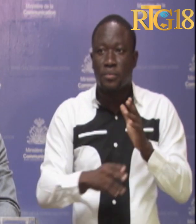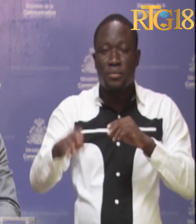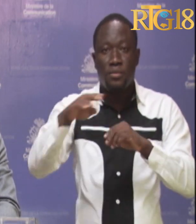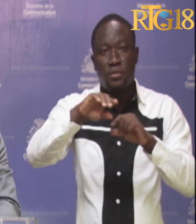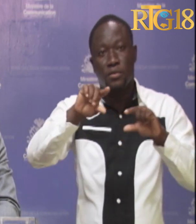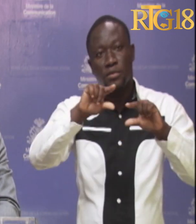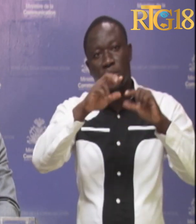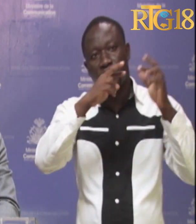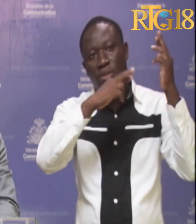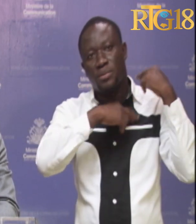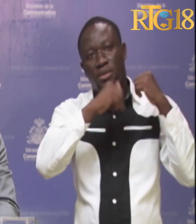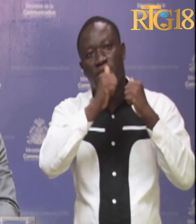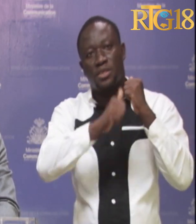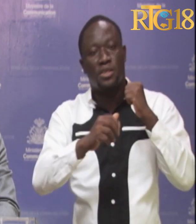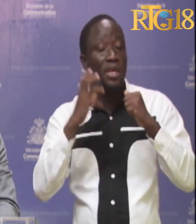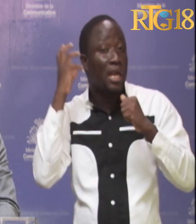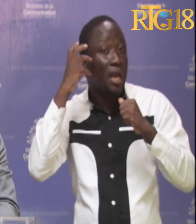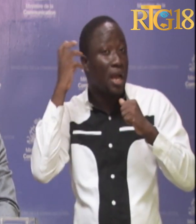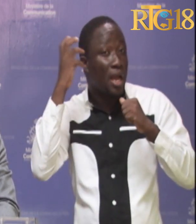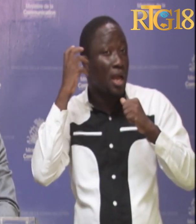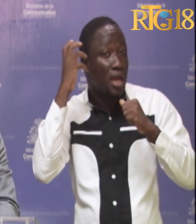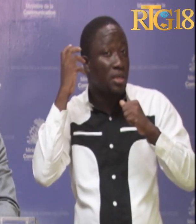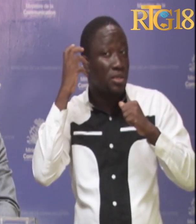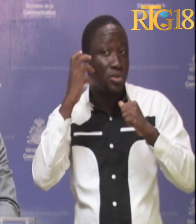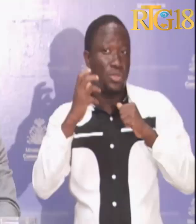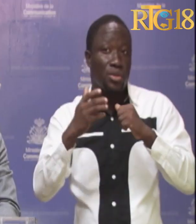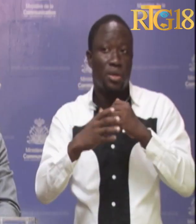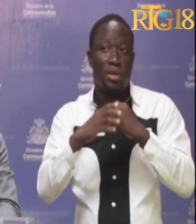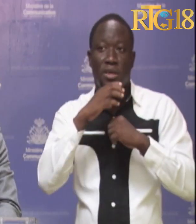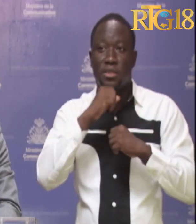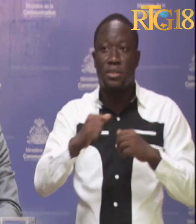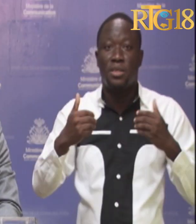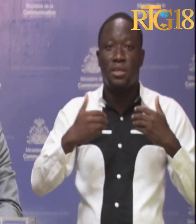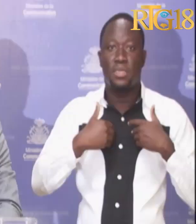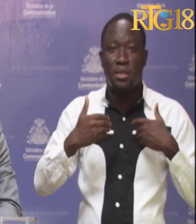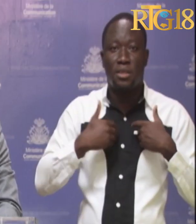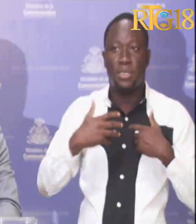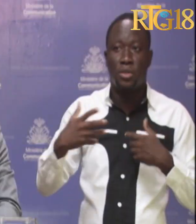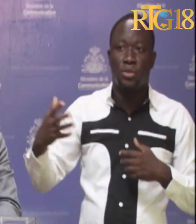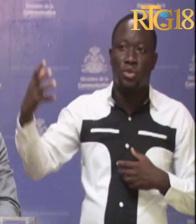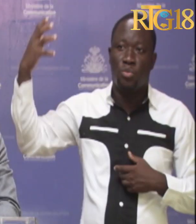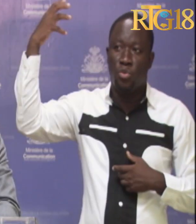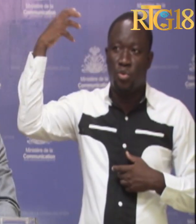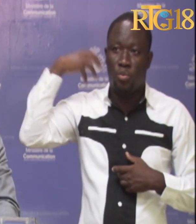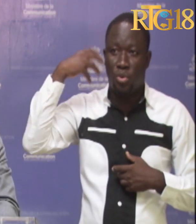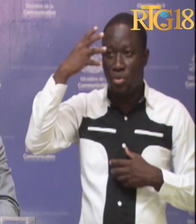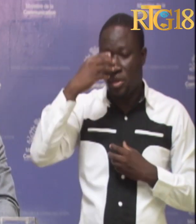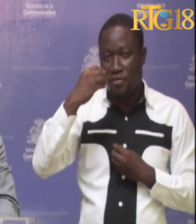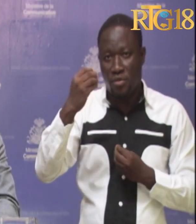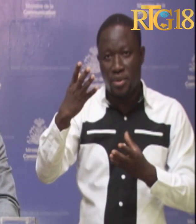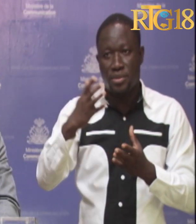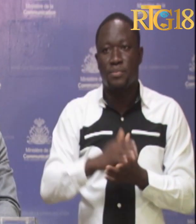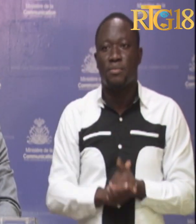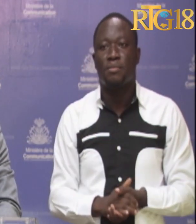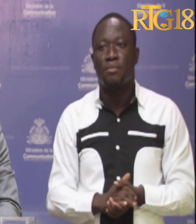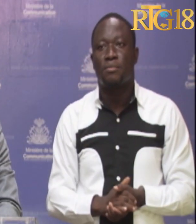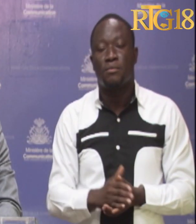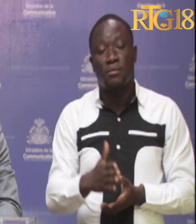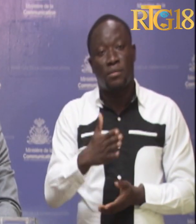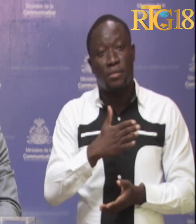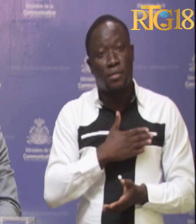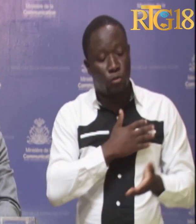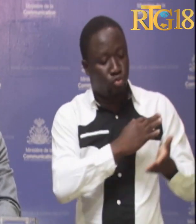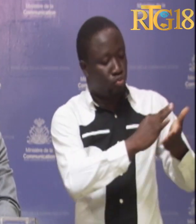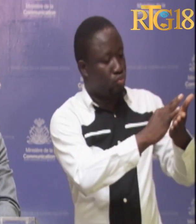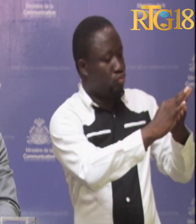prépondérant des médias traditionnels, jusque-là détenteurs du monopole de l'information. Mon allocution de